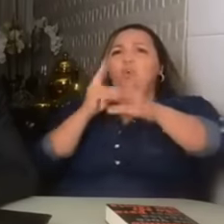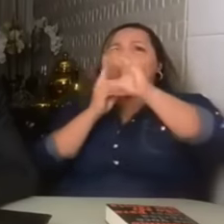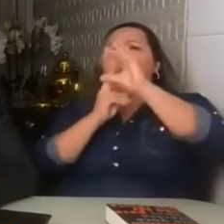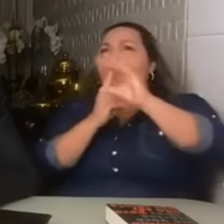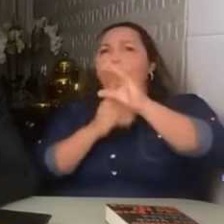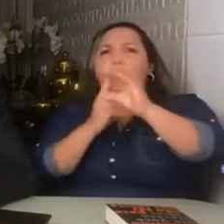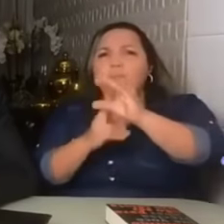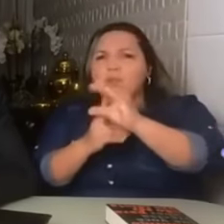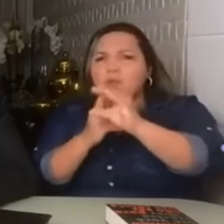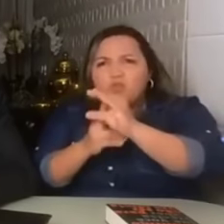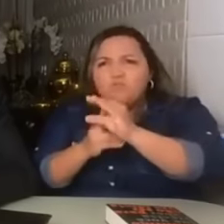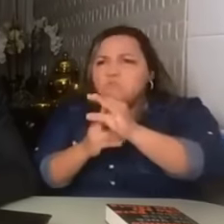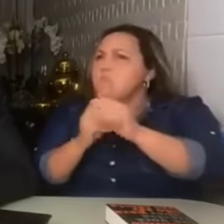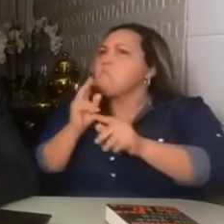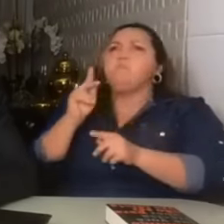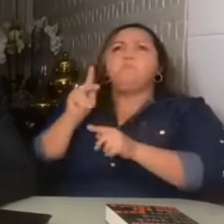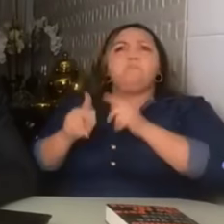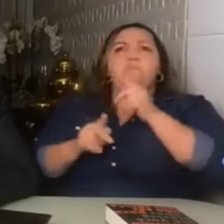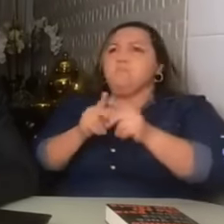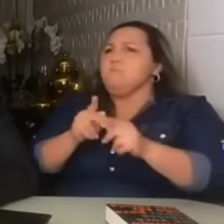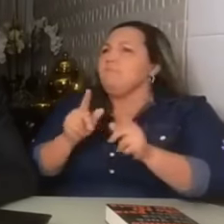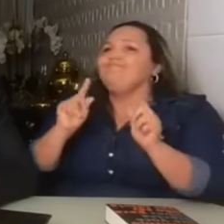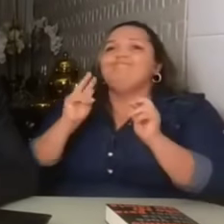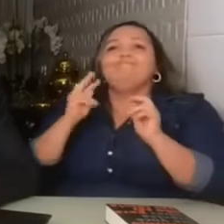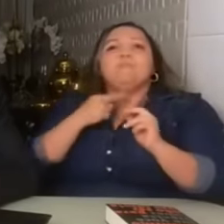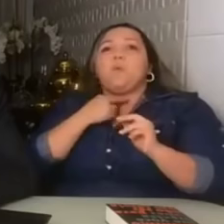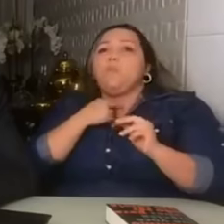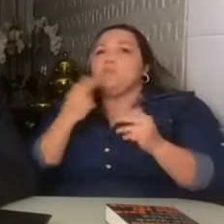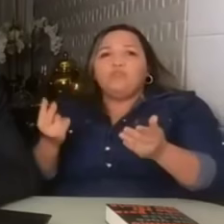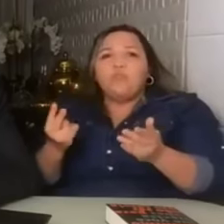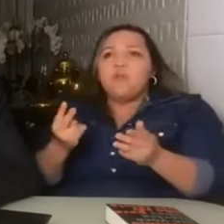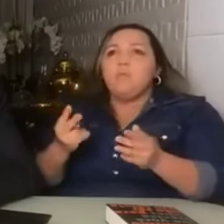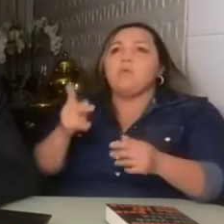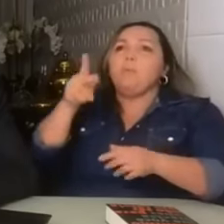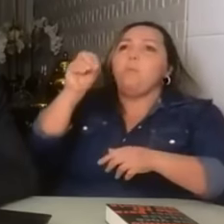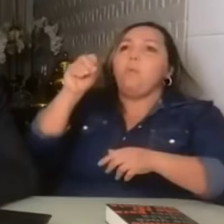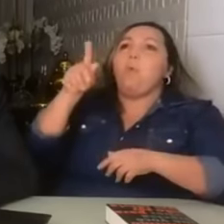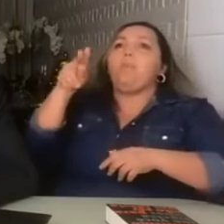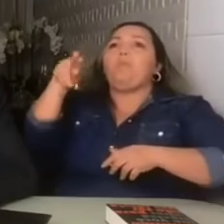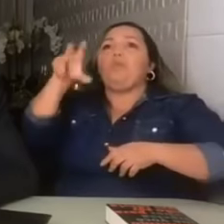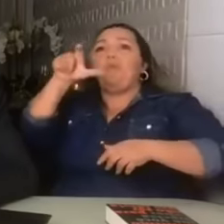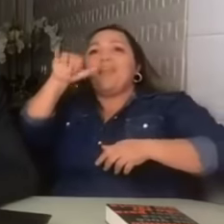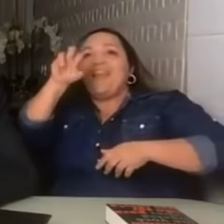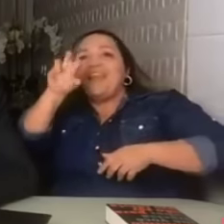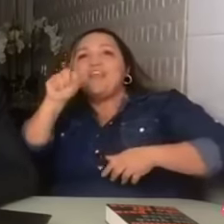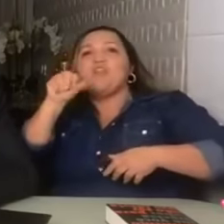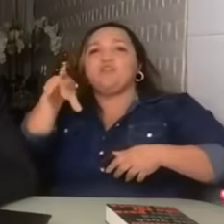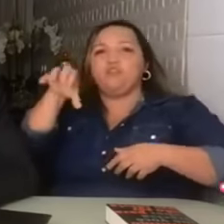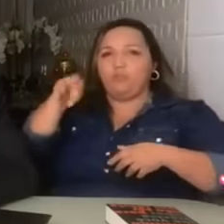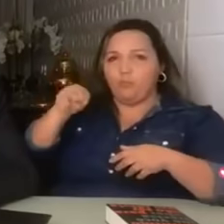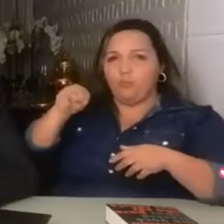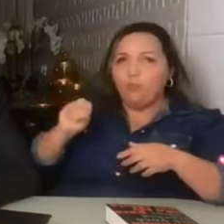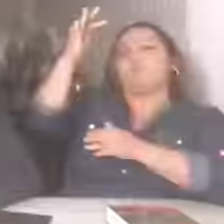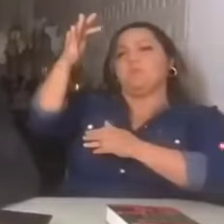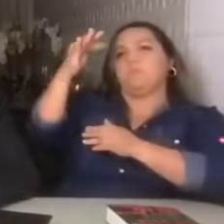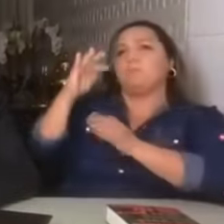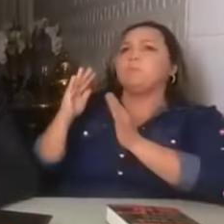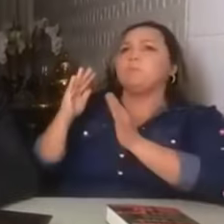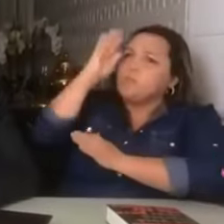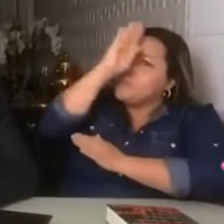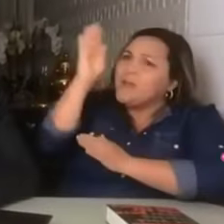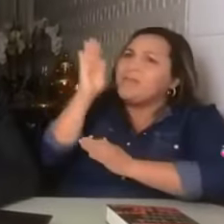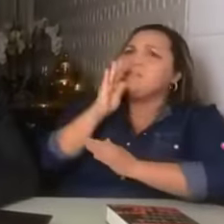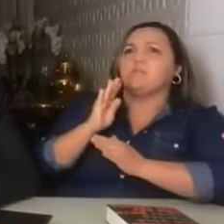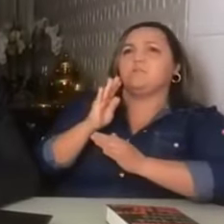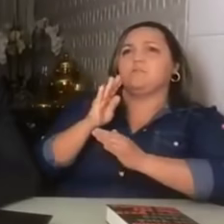com o populismo, e com o extremismo da esquerda. Todos nós sabíamos para onde o Brasil e urnas